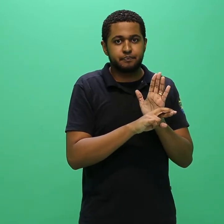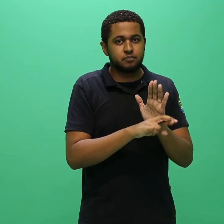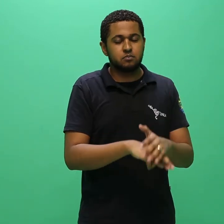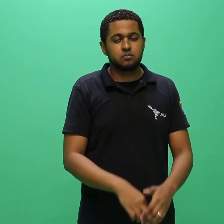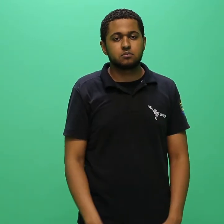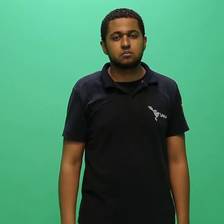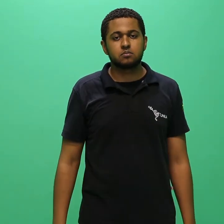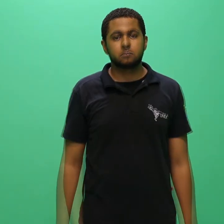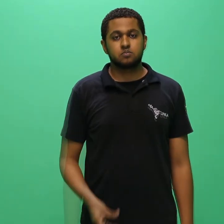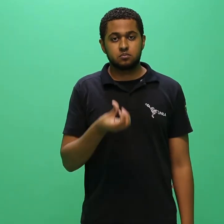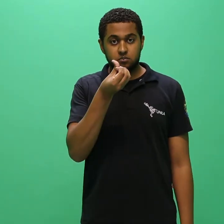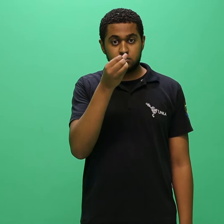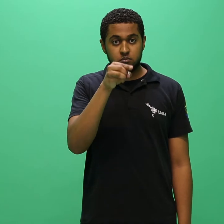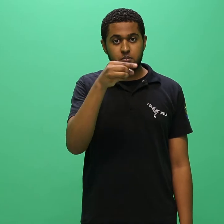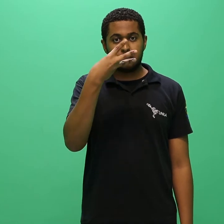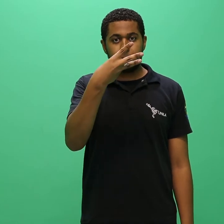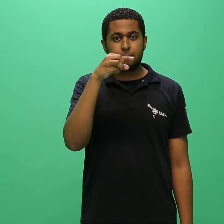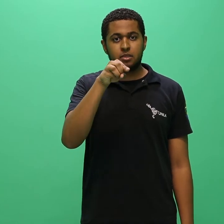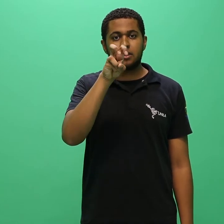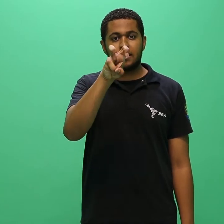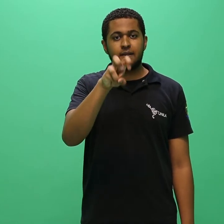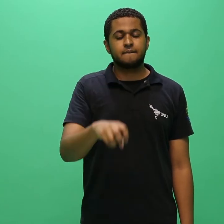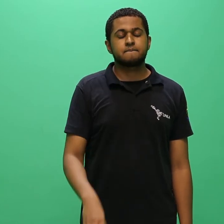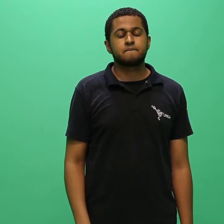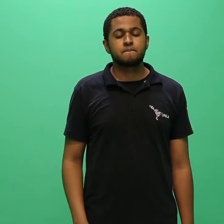6.3.5.